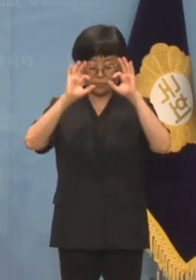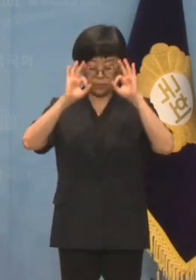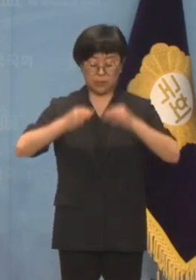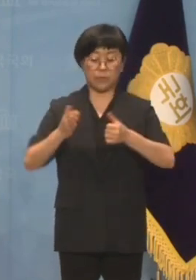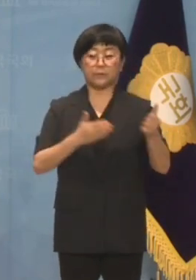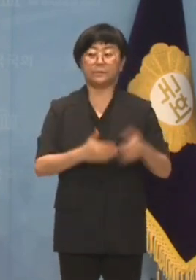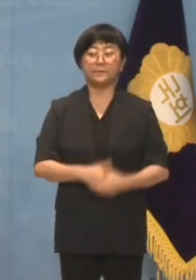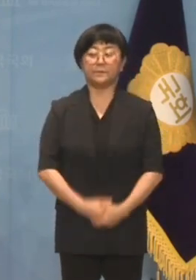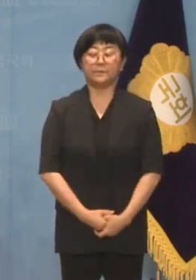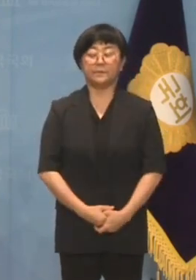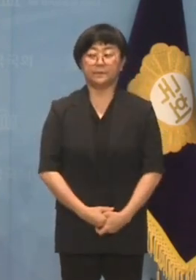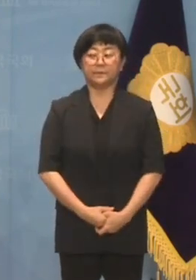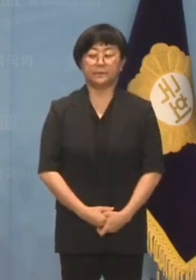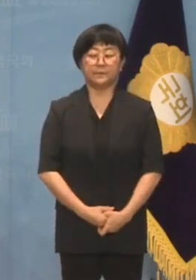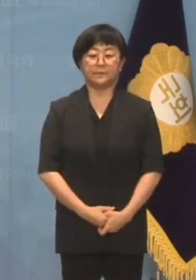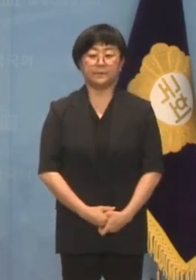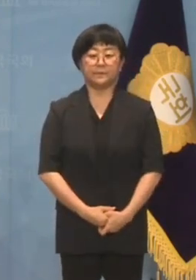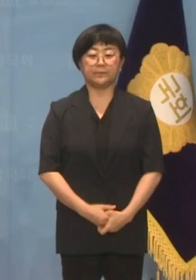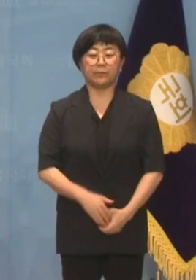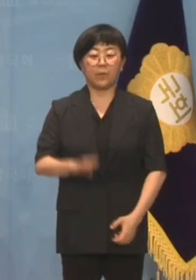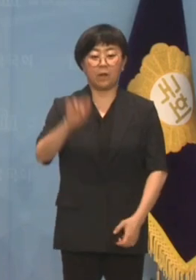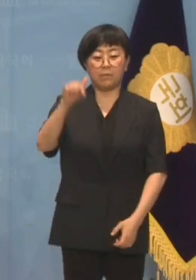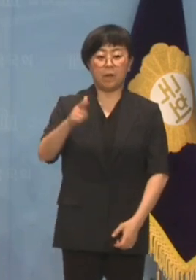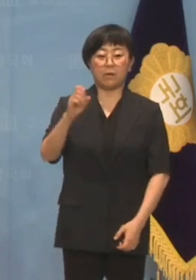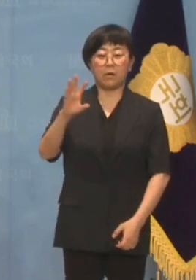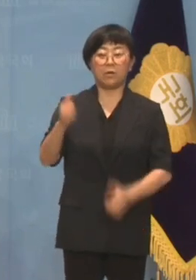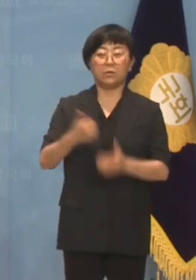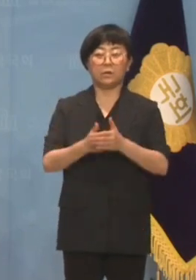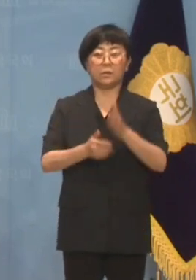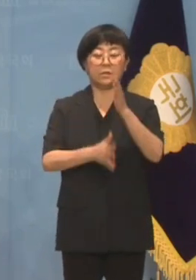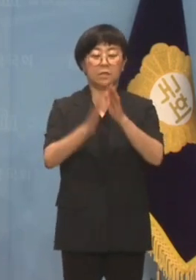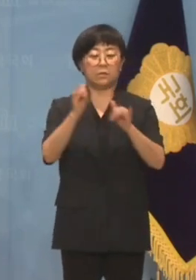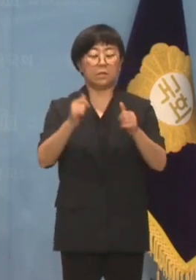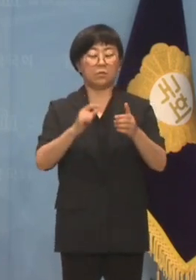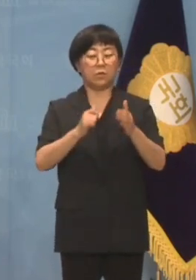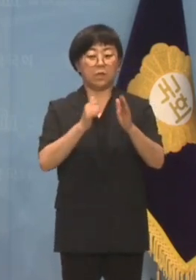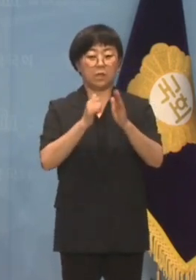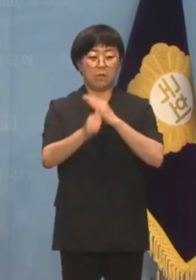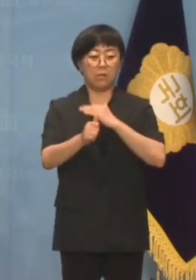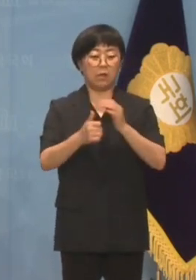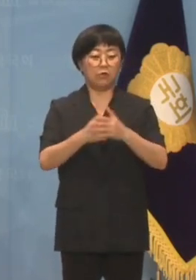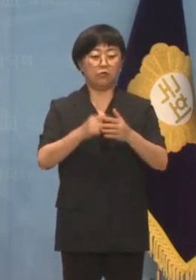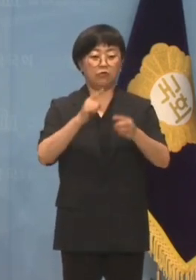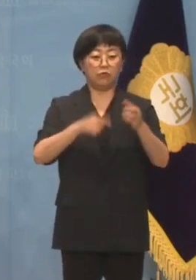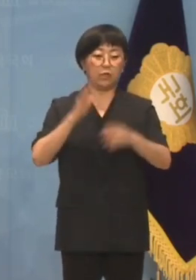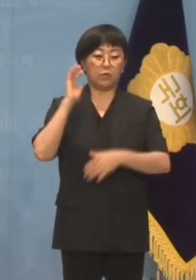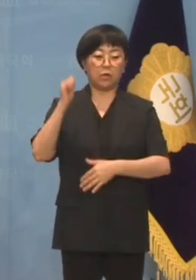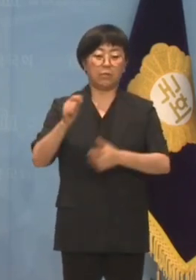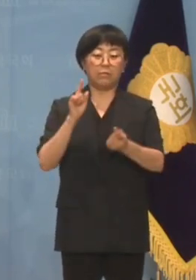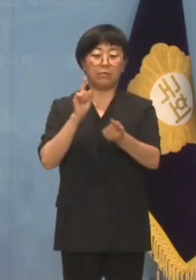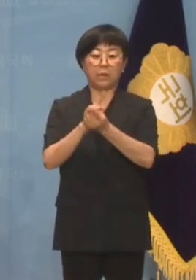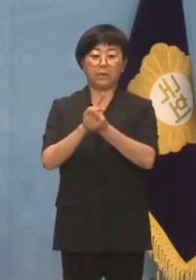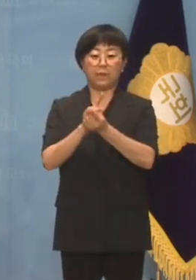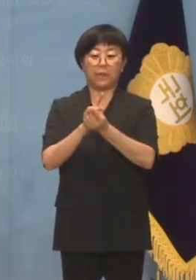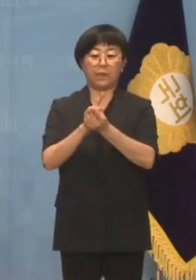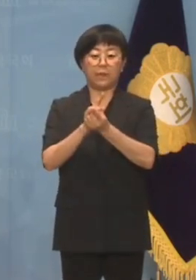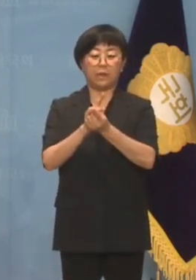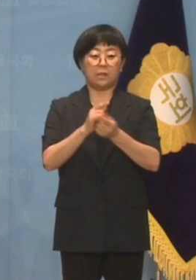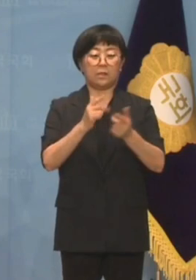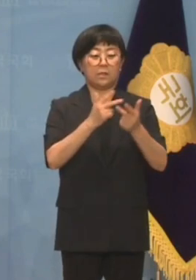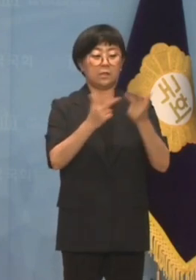대십시오. 박광훈 민주당 신임 원내대표가 윤석열 대통령과의 만남을